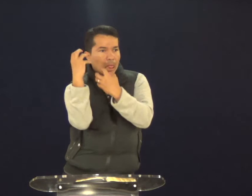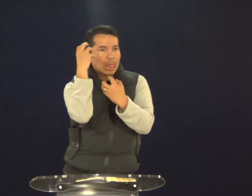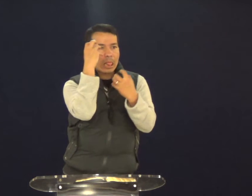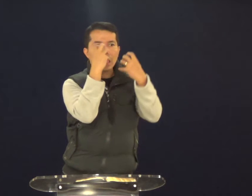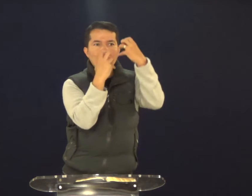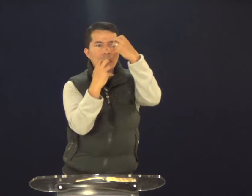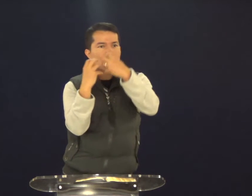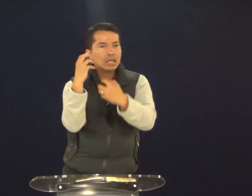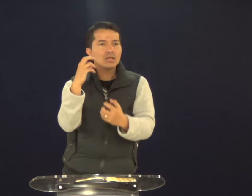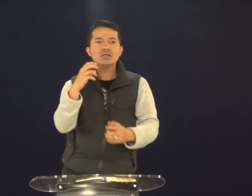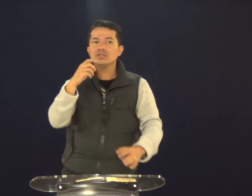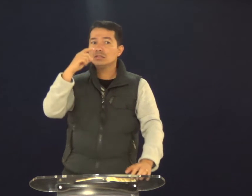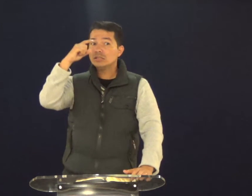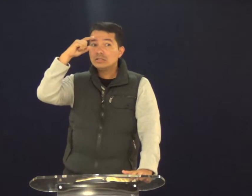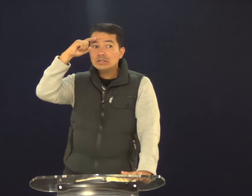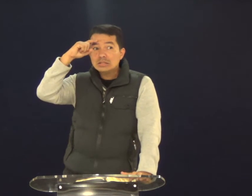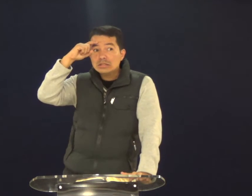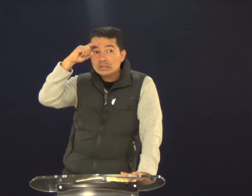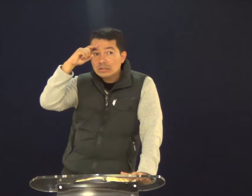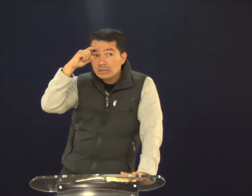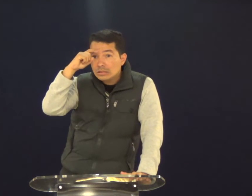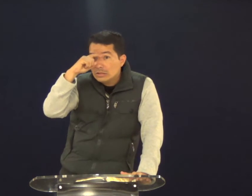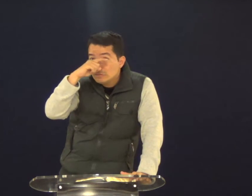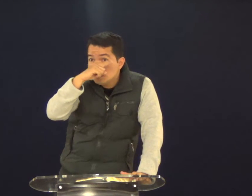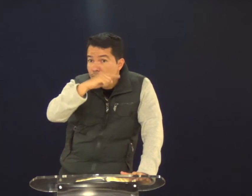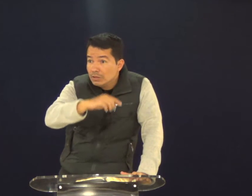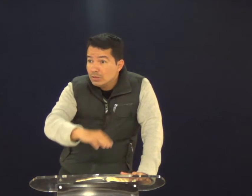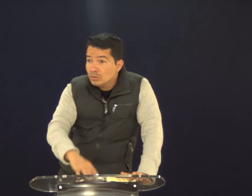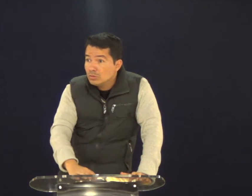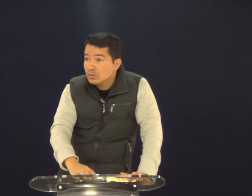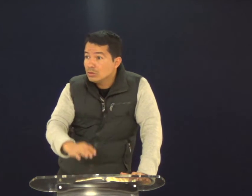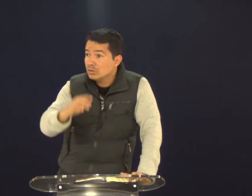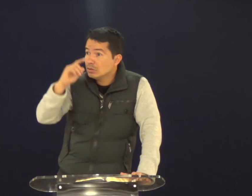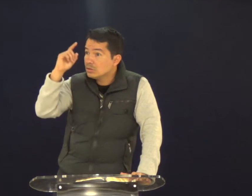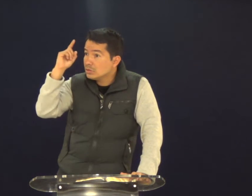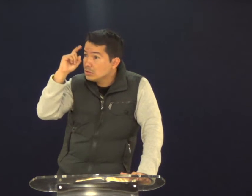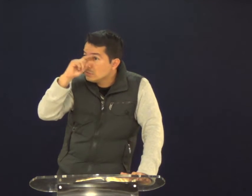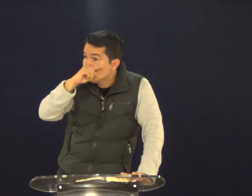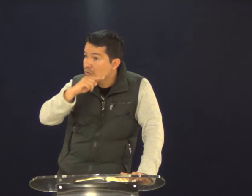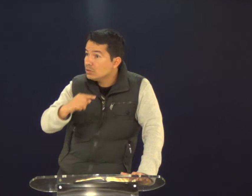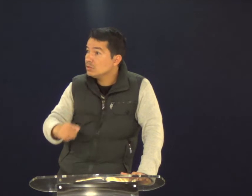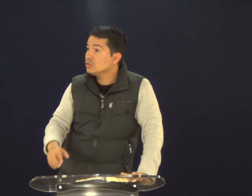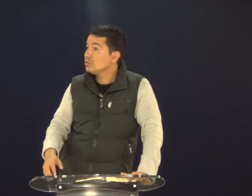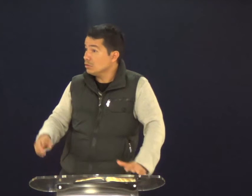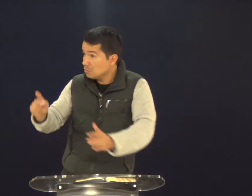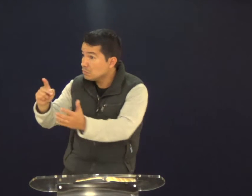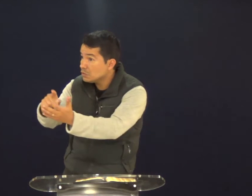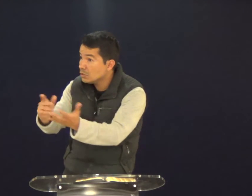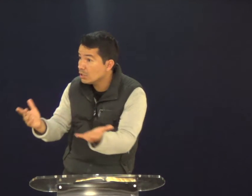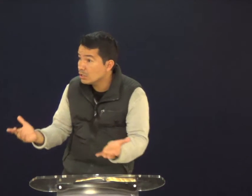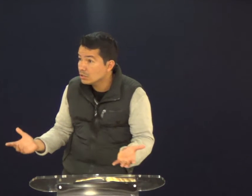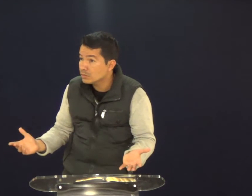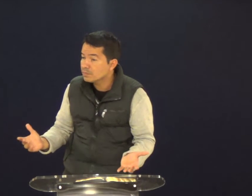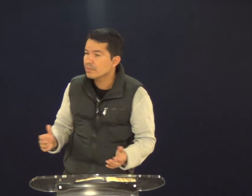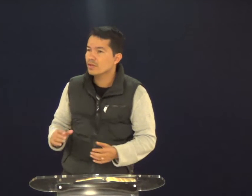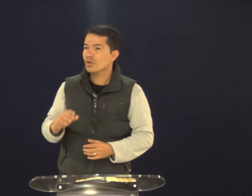Parece que aquilo começa a tomar conta de você. Como é difícil isso? Como é difícil, não é verdade?